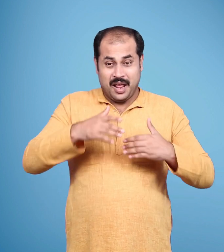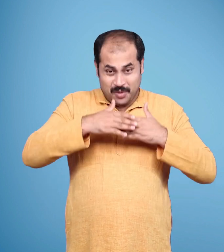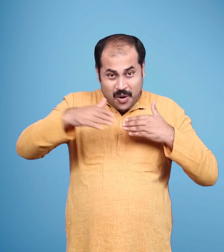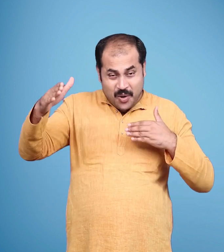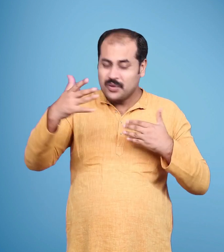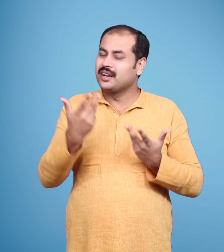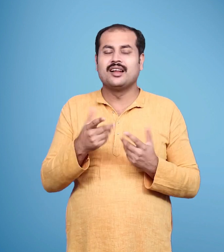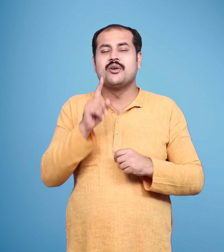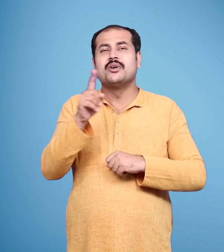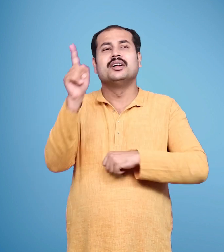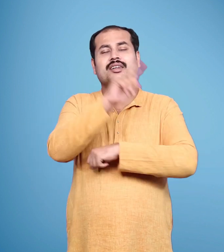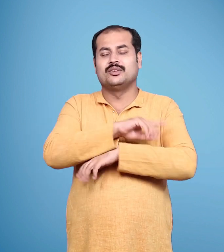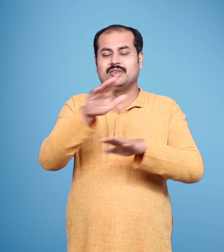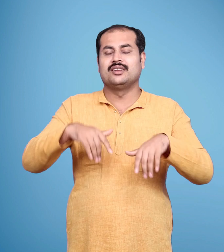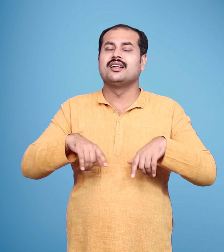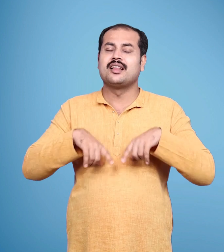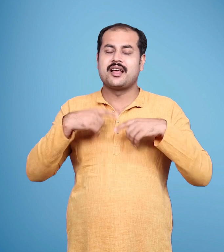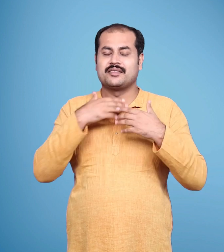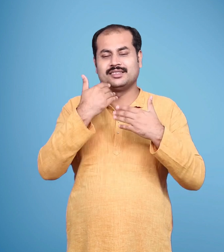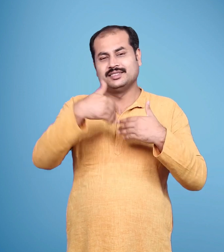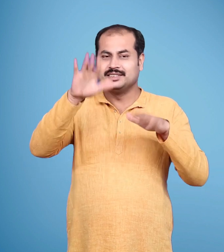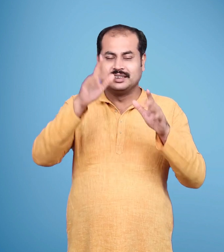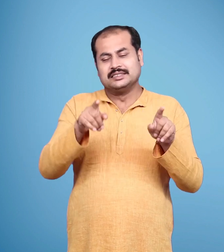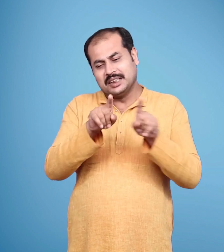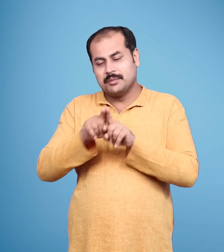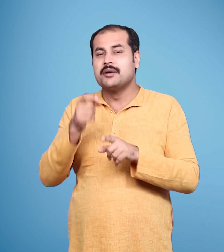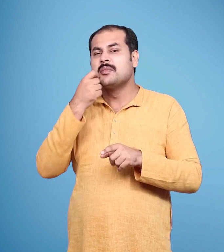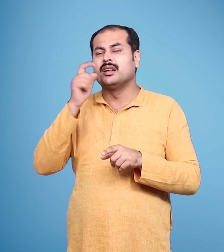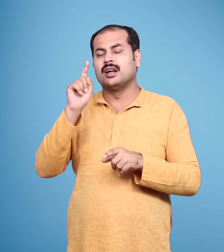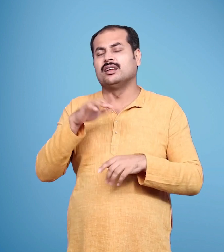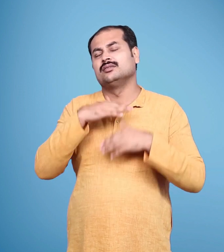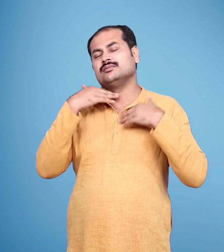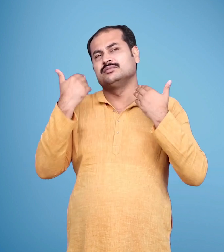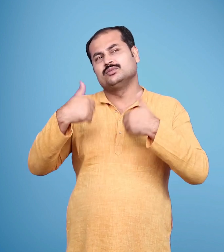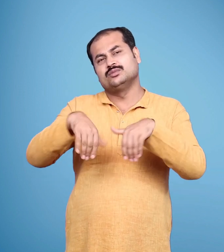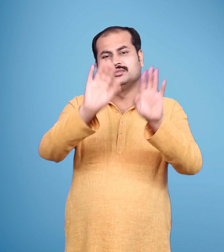वहां जहां एक दिन हम सब को जाना है उनका निधन हो गया